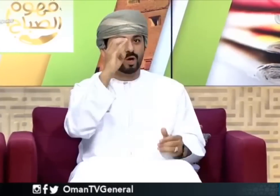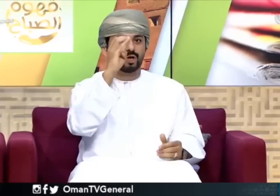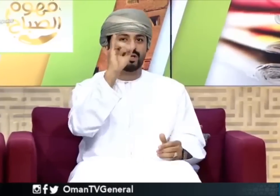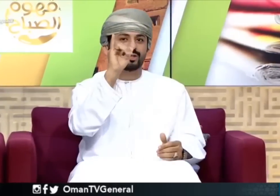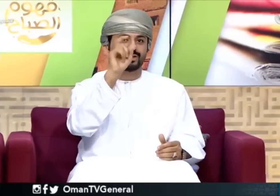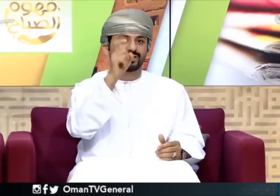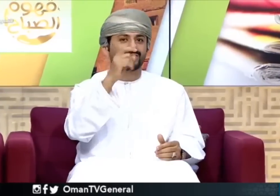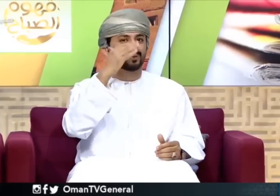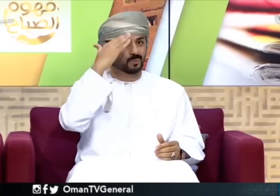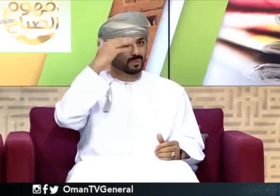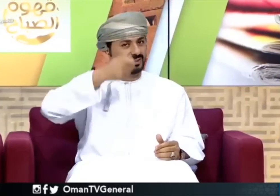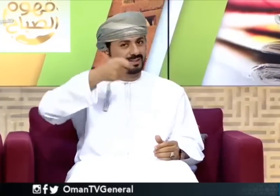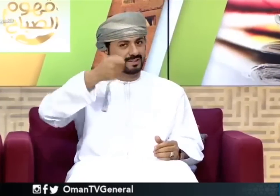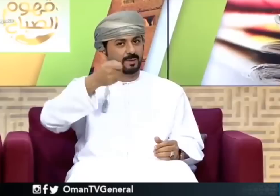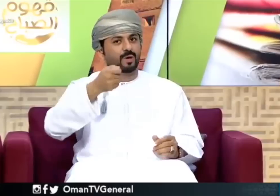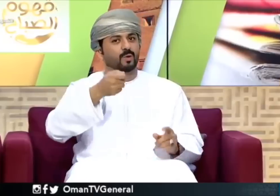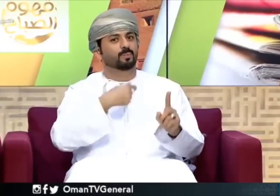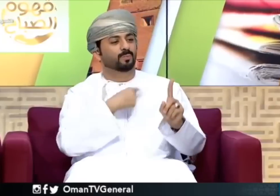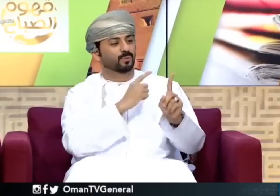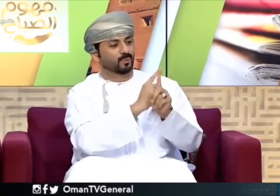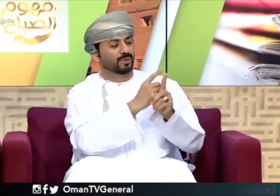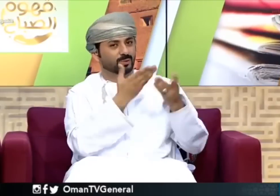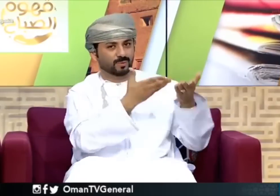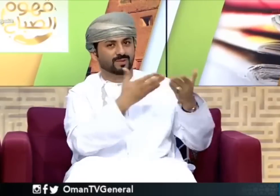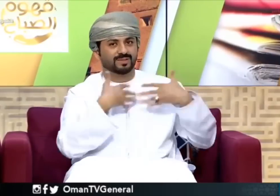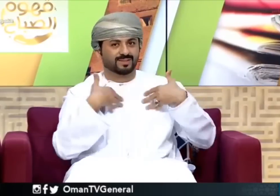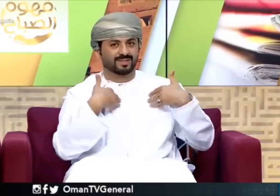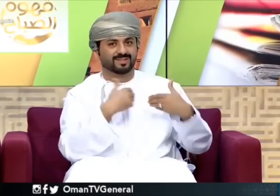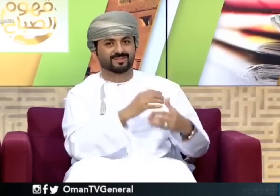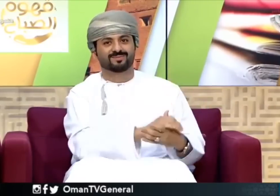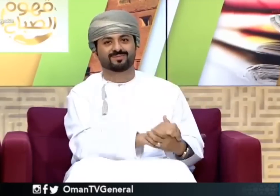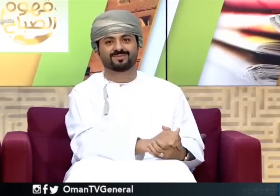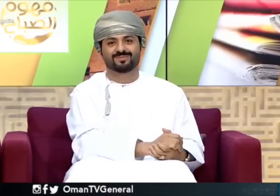يتعرفوا على السلطنة نرحب بجيري أولاً